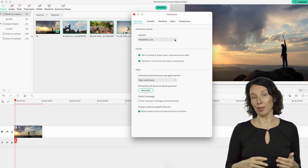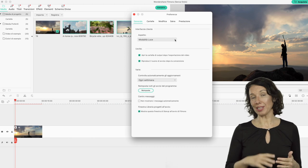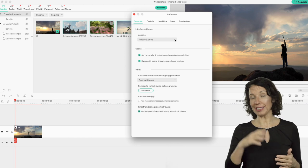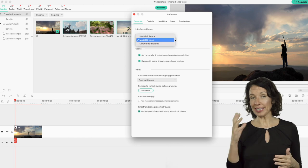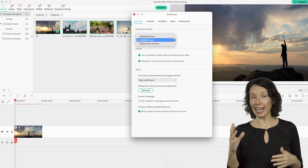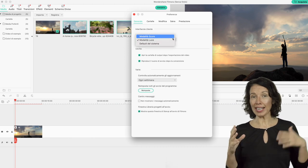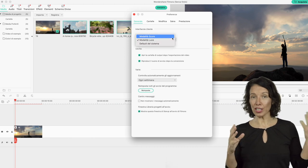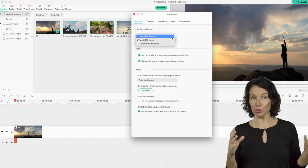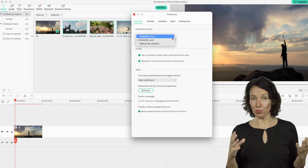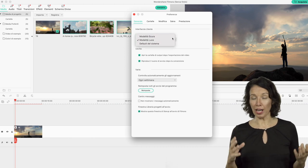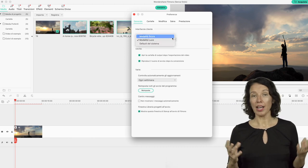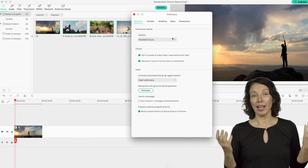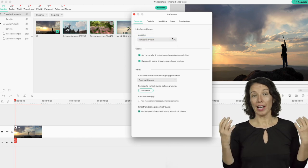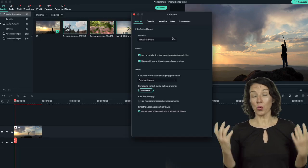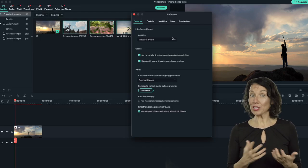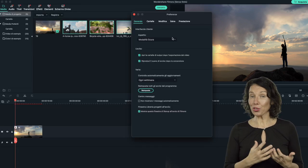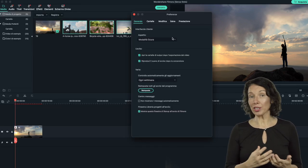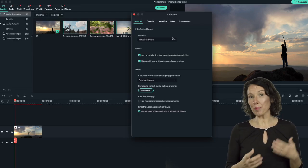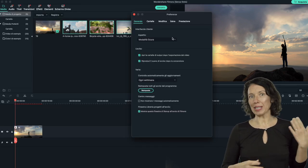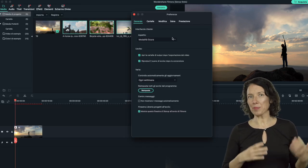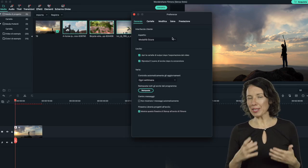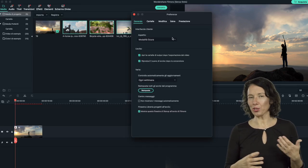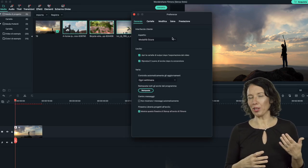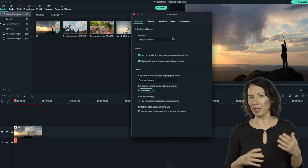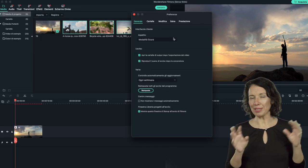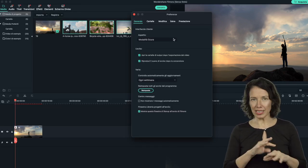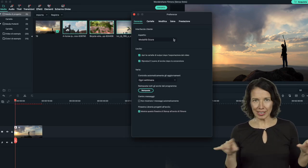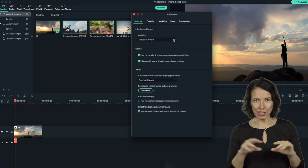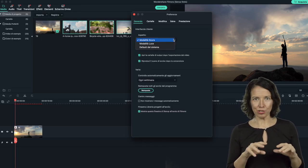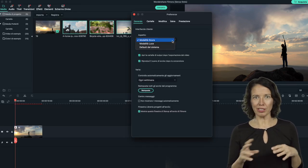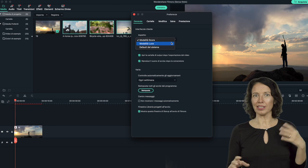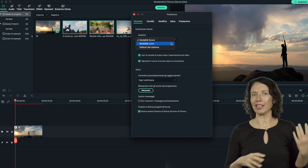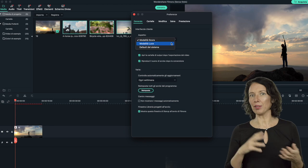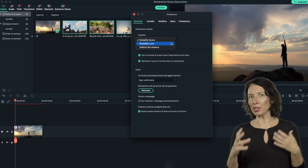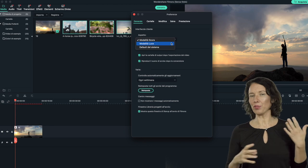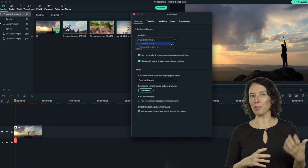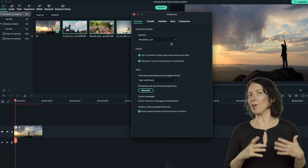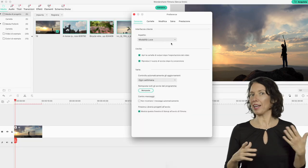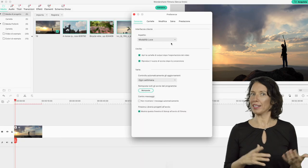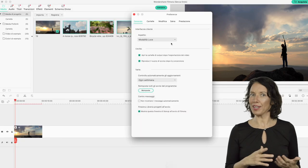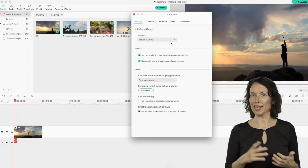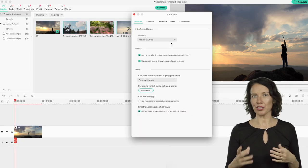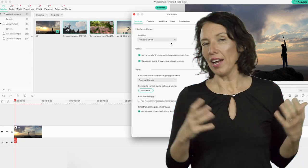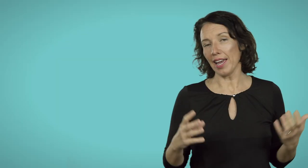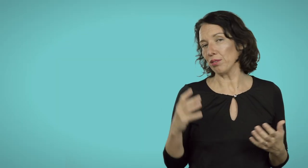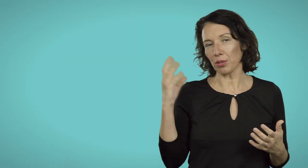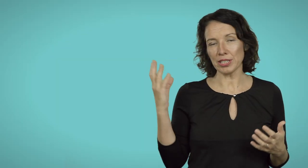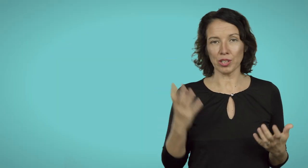modalità chiara, scura. Questo lo dico perché spesso mi scrivete sotto e dite il mio Filmora è diverso, è una questione